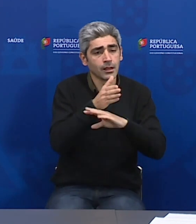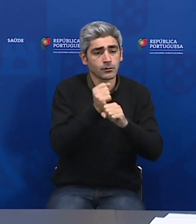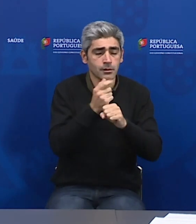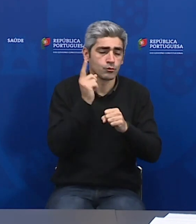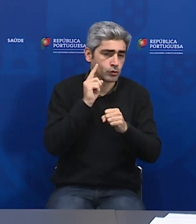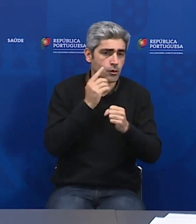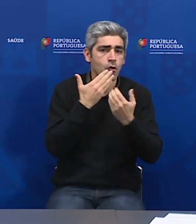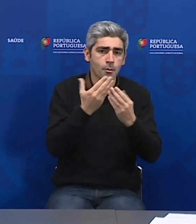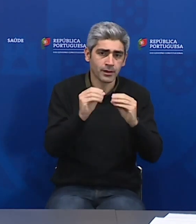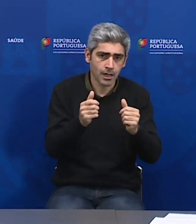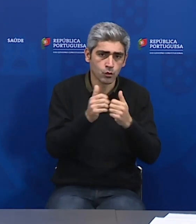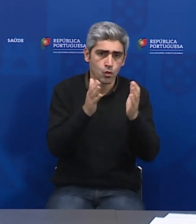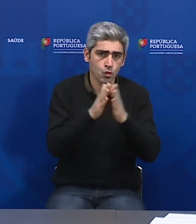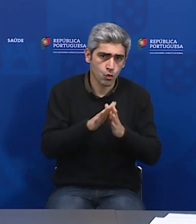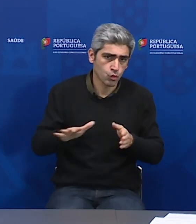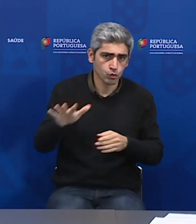a todos.